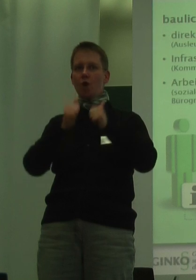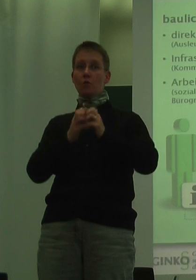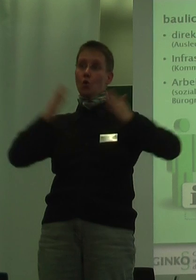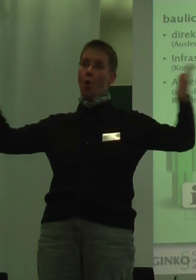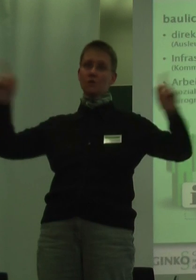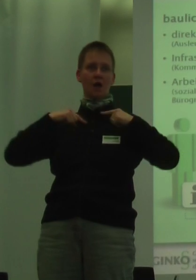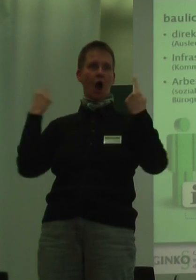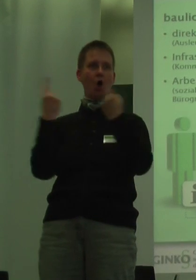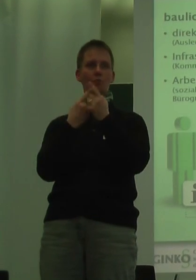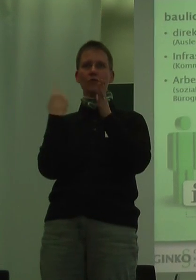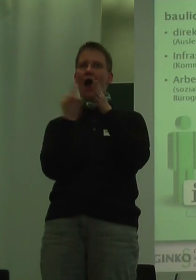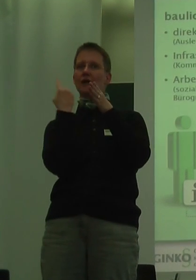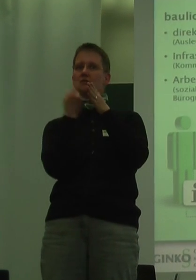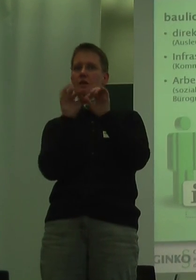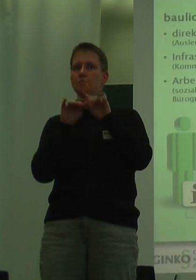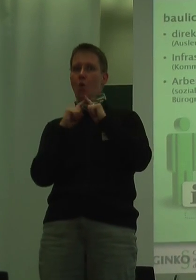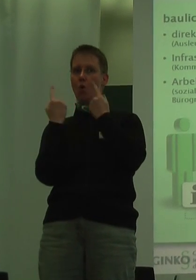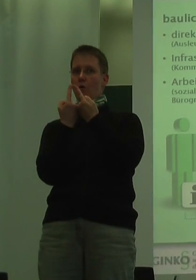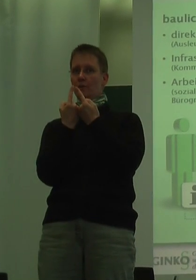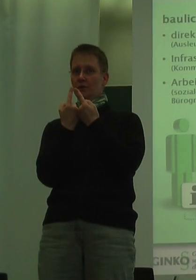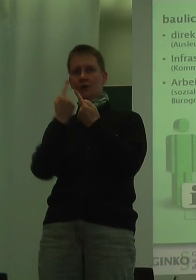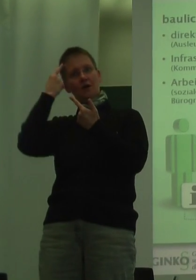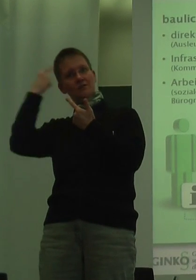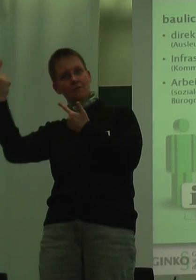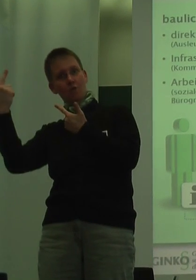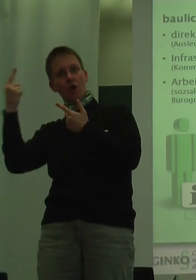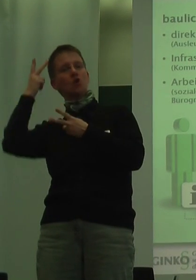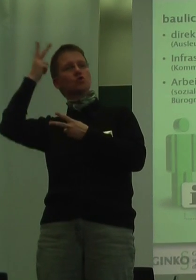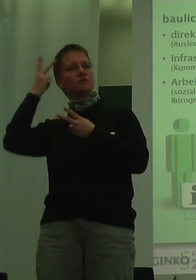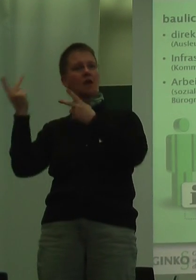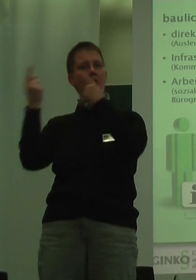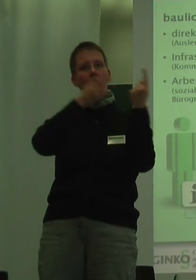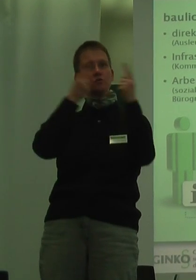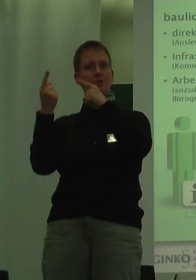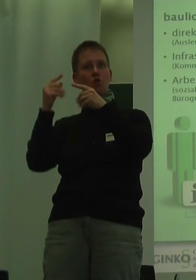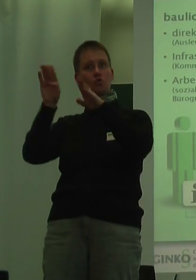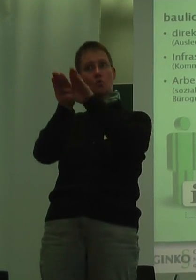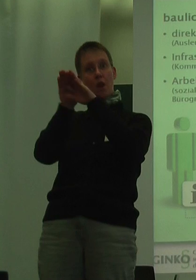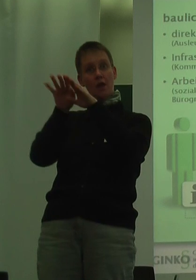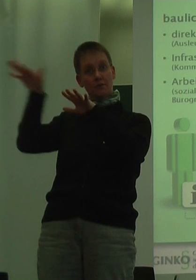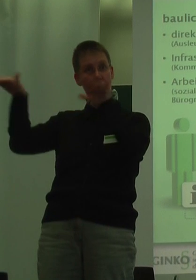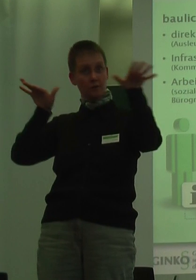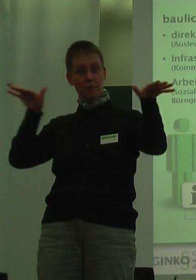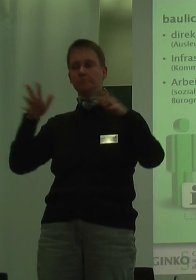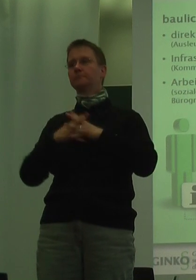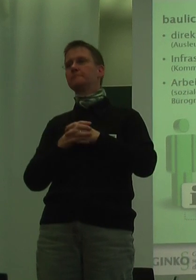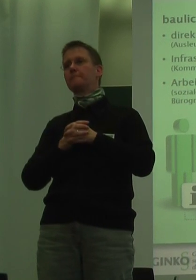oder Einzelbüro ist sinnvoll? Ist der soziale Austausch zwischen den Mitarbeitern gelernistet? Aber auch